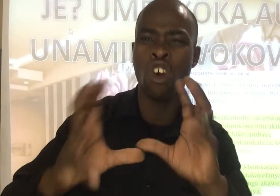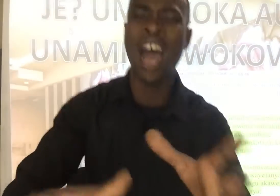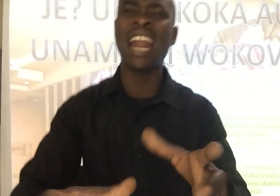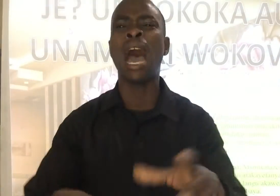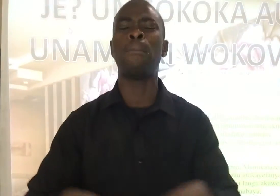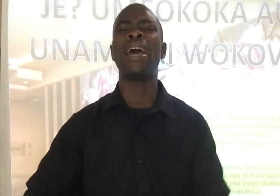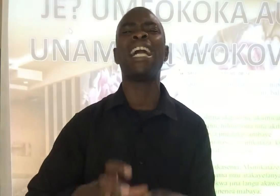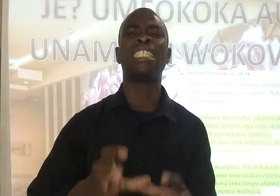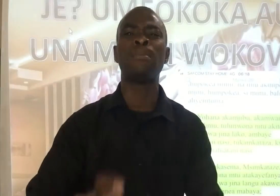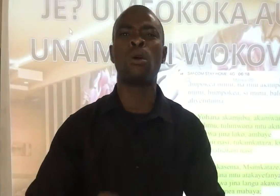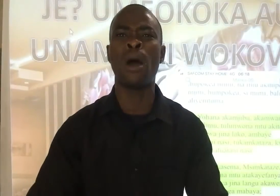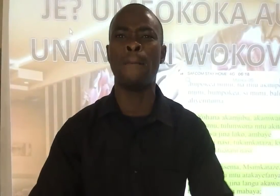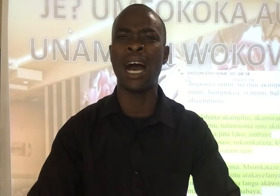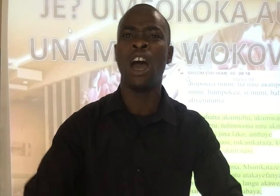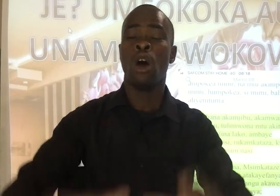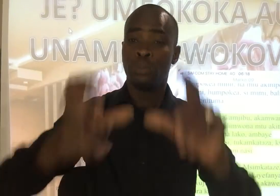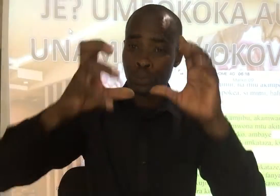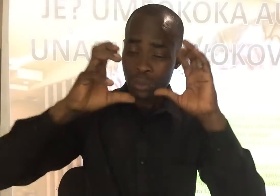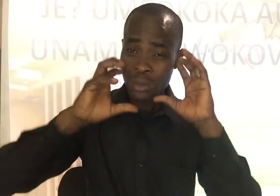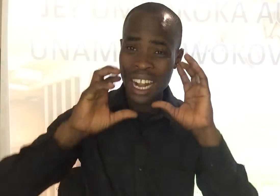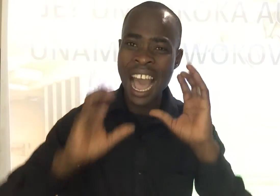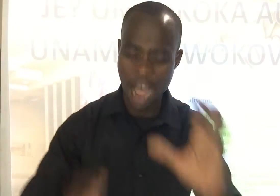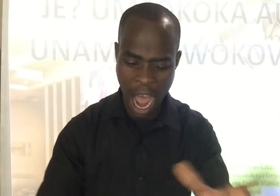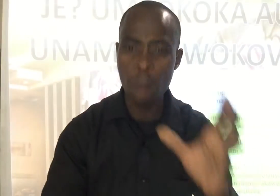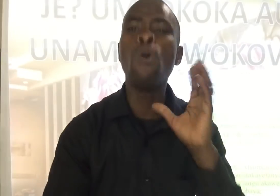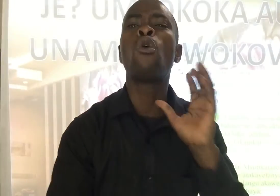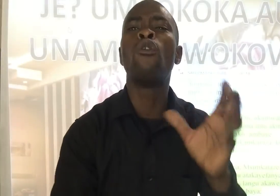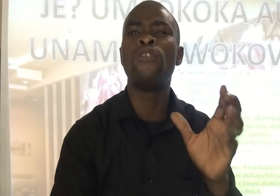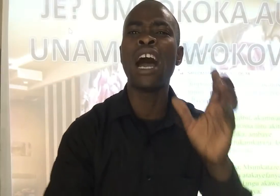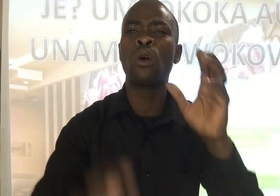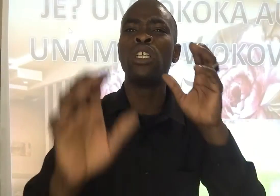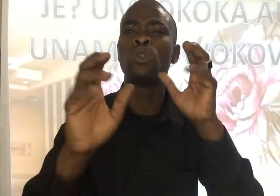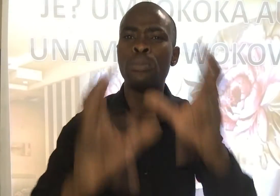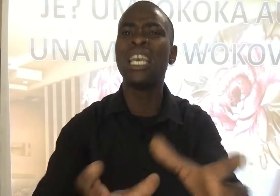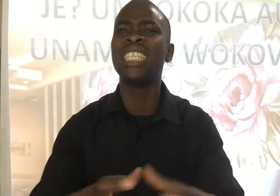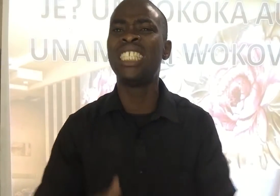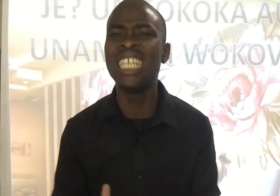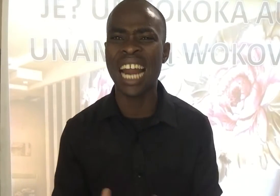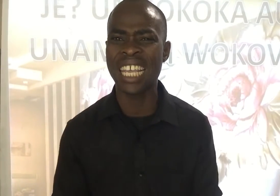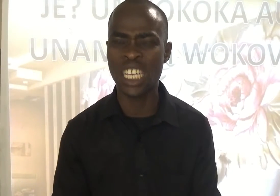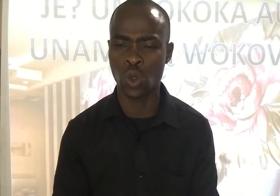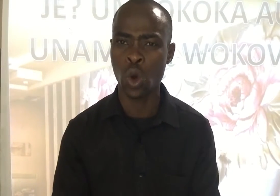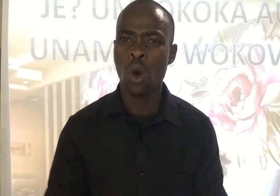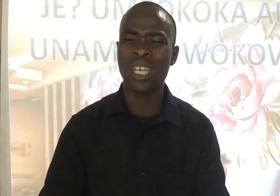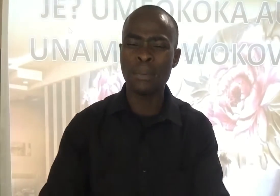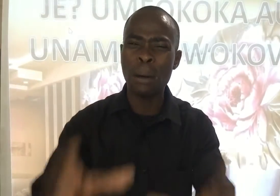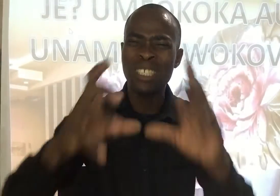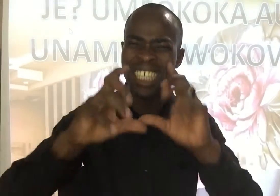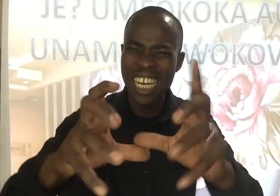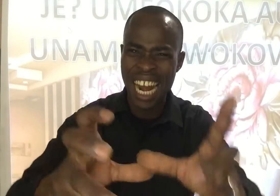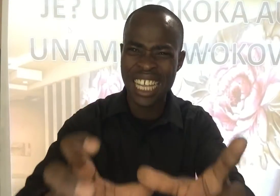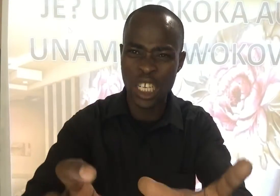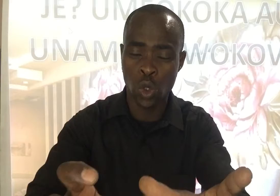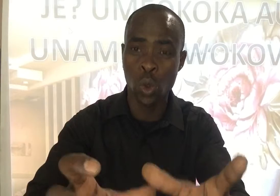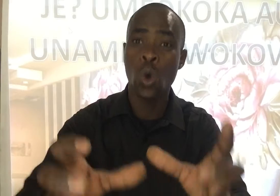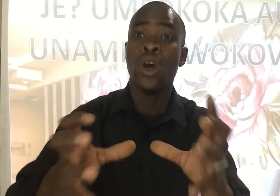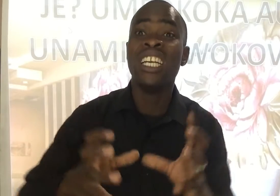yohana Ambaye alisema kwamba Hamu kufaa kulitumia jina la Yesu Kwa sababu jina la Yesu